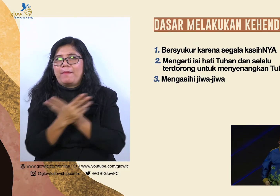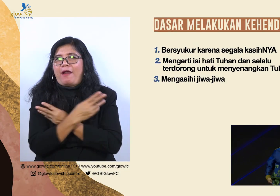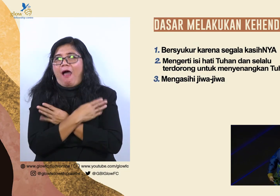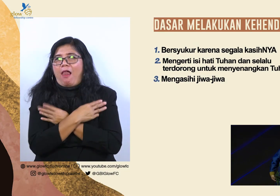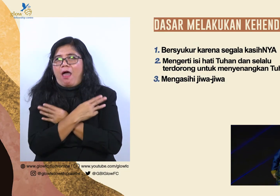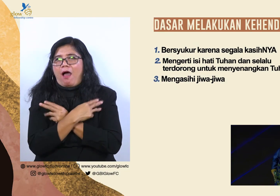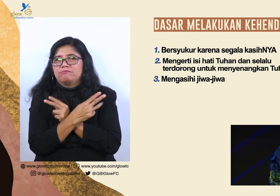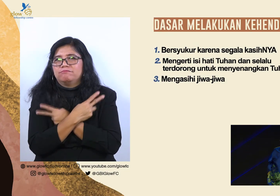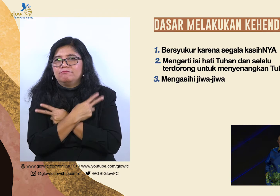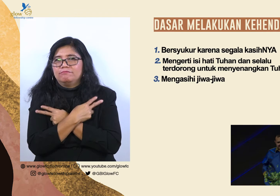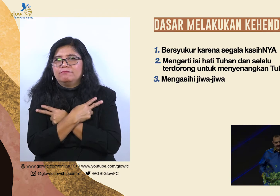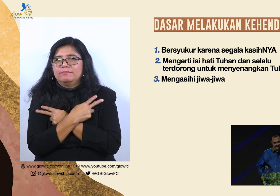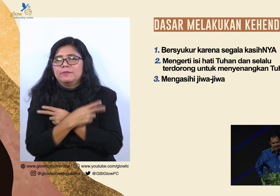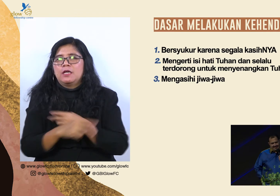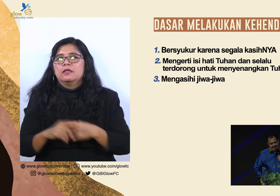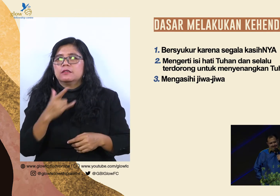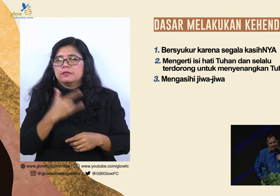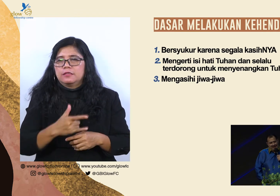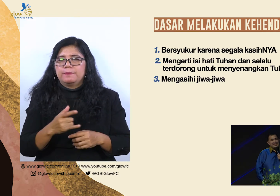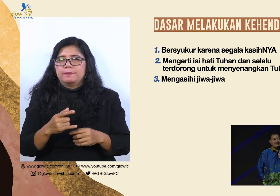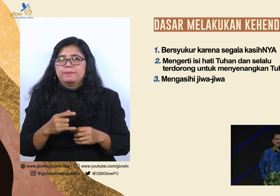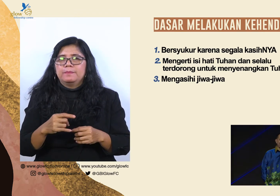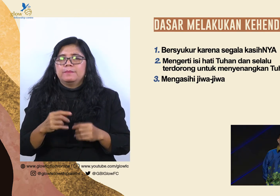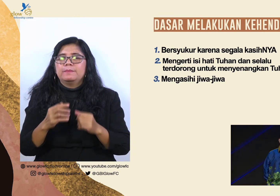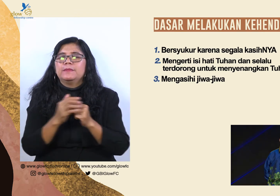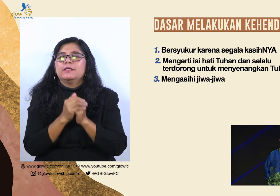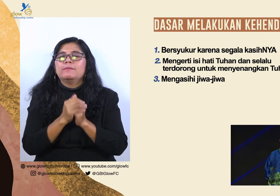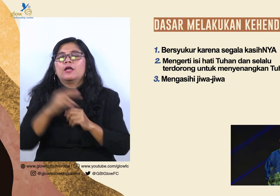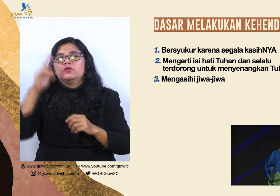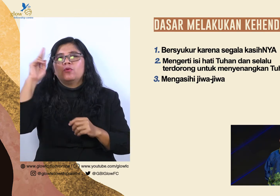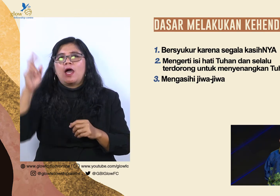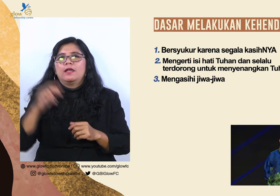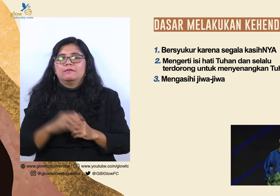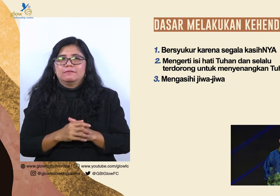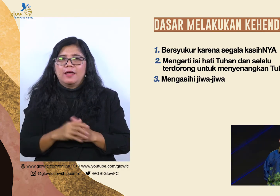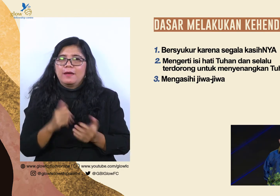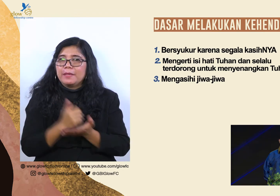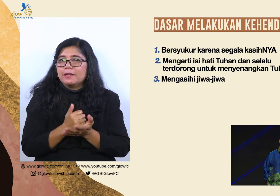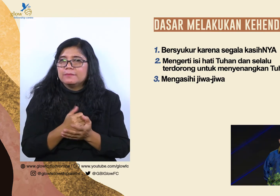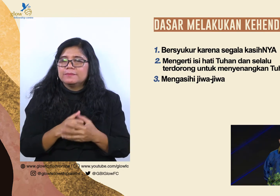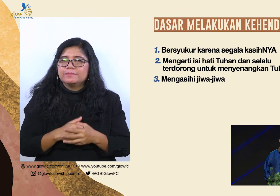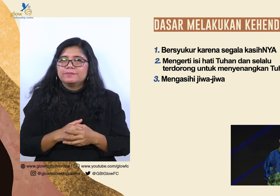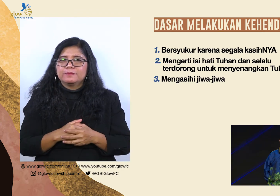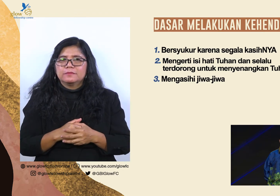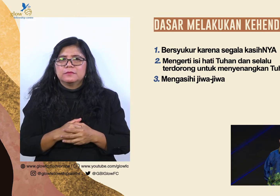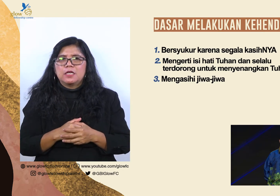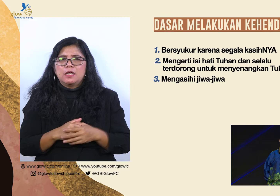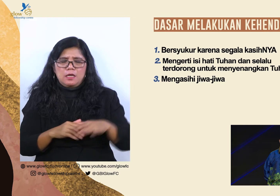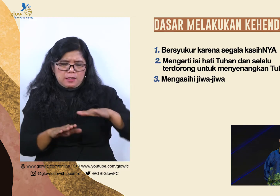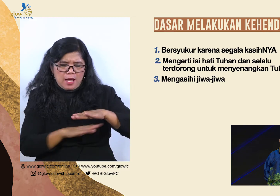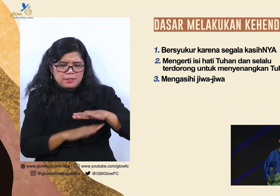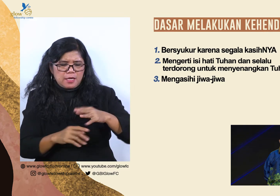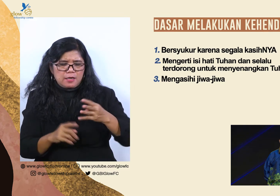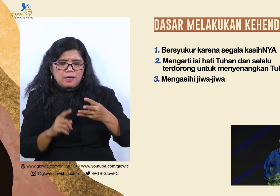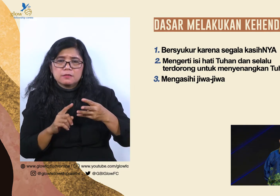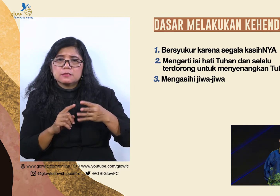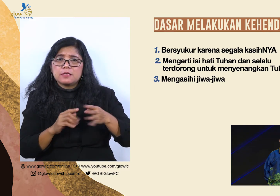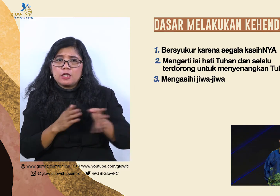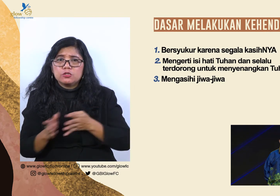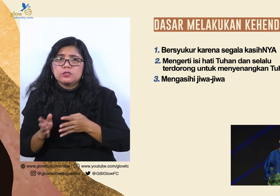Dasar melakukan kendakala. Mengasih jiwa-jiwa. Kita tanya sama orang dunia.